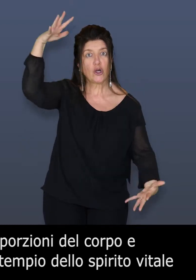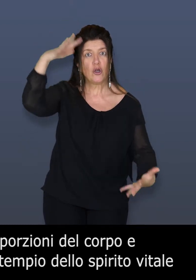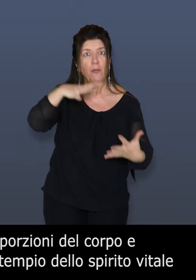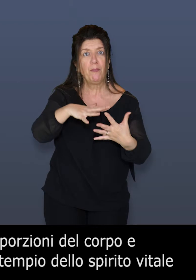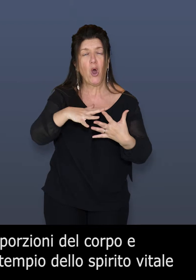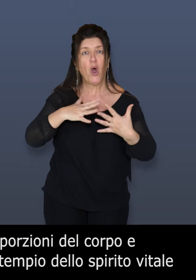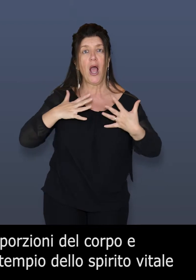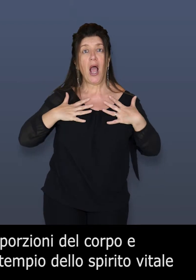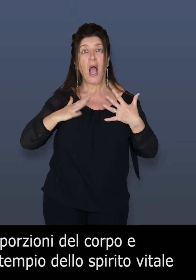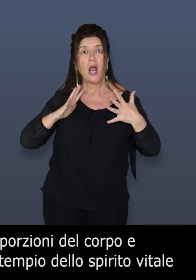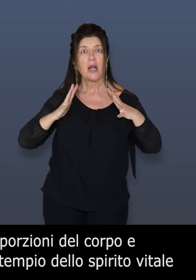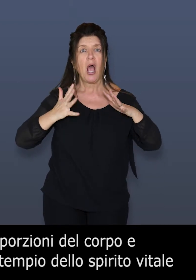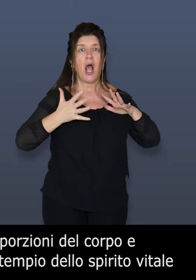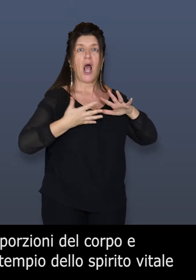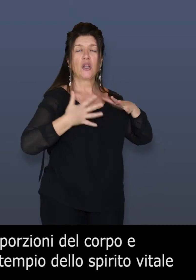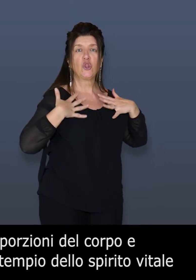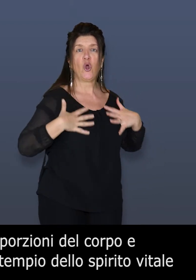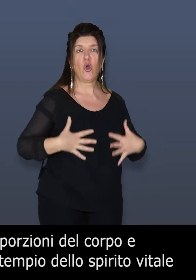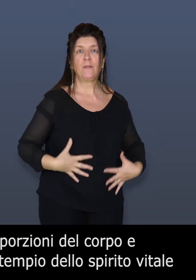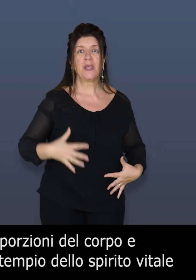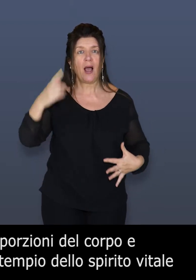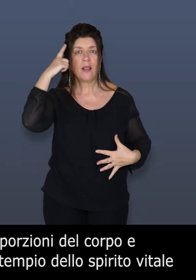corpo come tempio dello spirito vitale